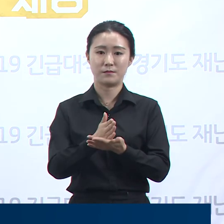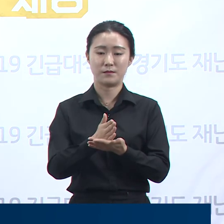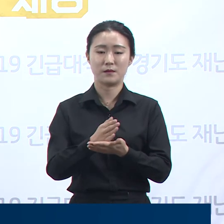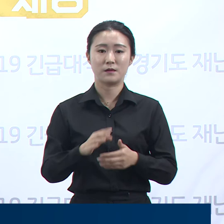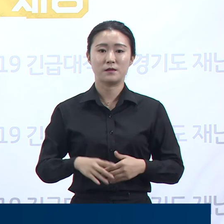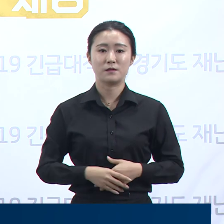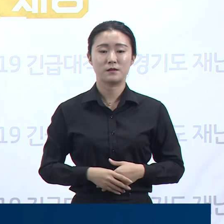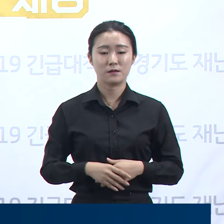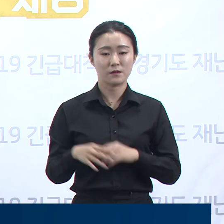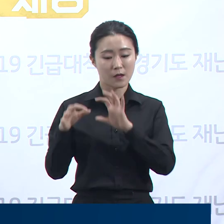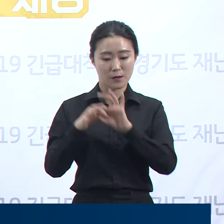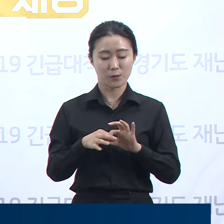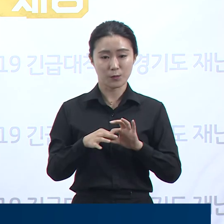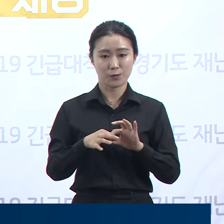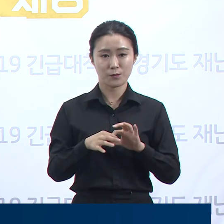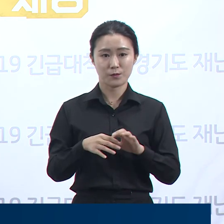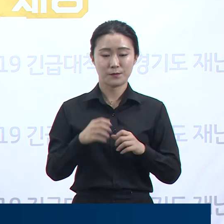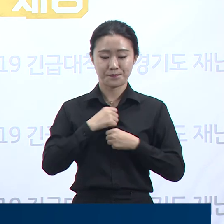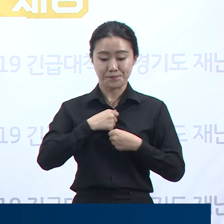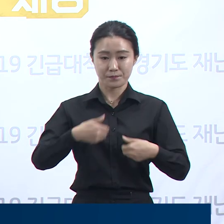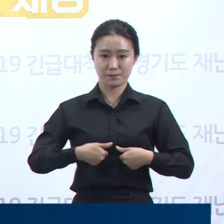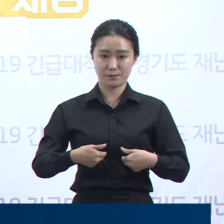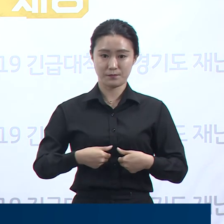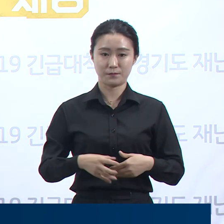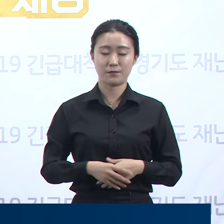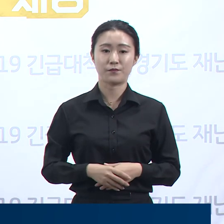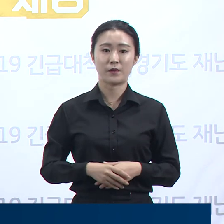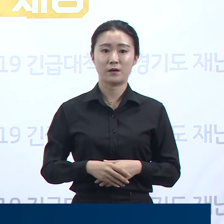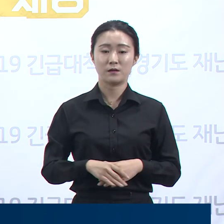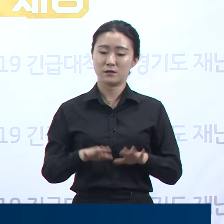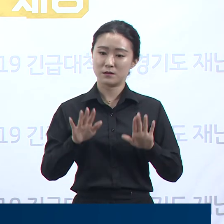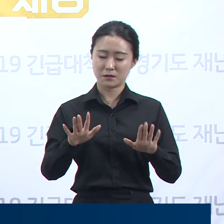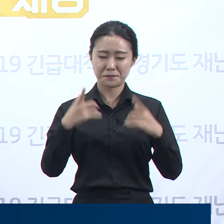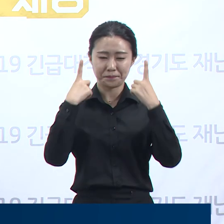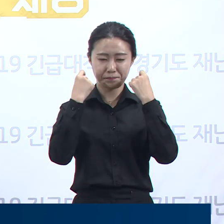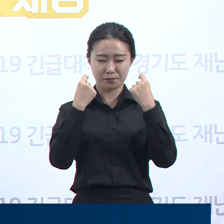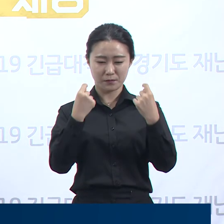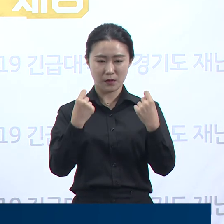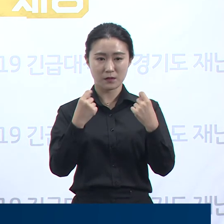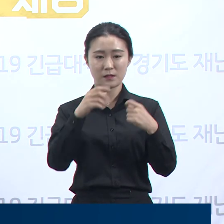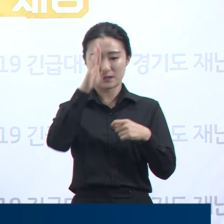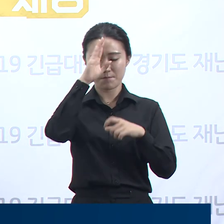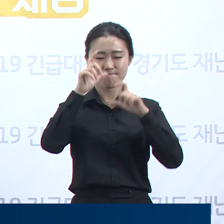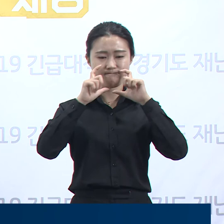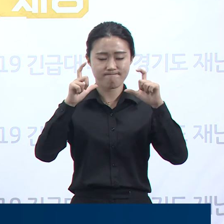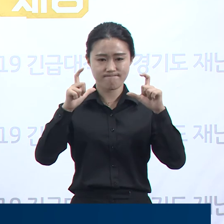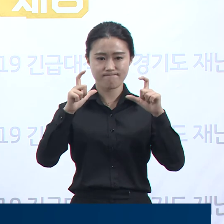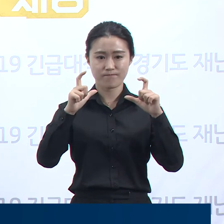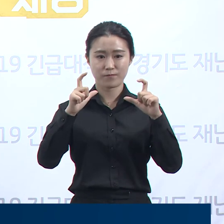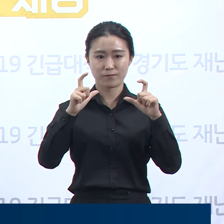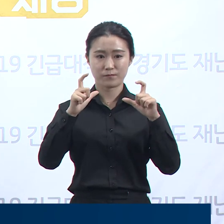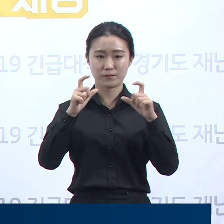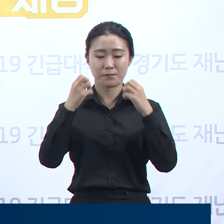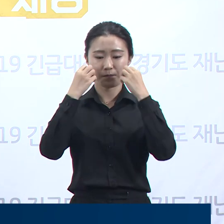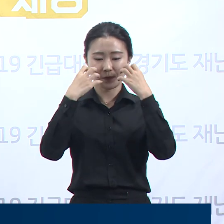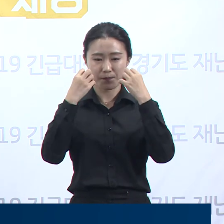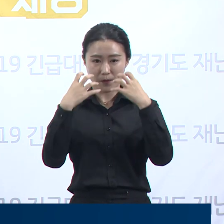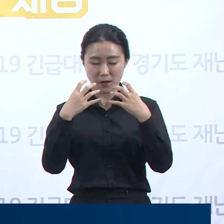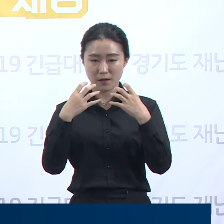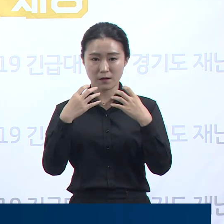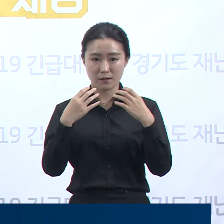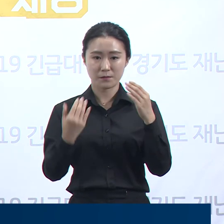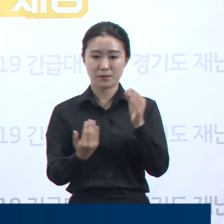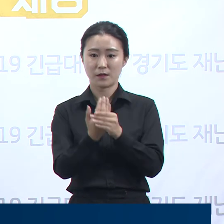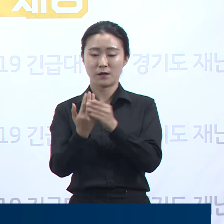감염 경로를 알 수 없는 확진자의 비율도 계속 두 자릿수를 기록하고 있습니다. 조금만 방심하면 언제든 다시